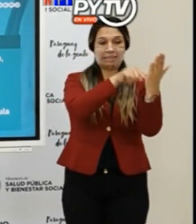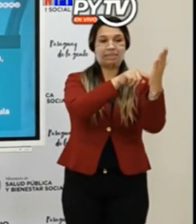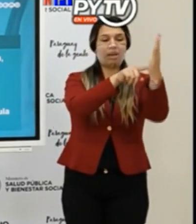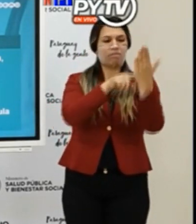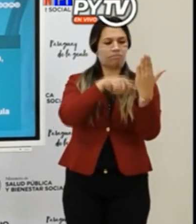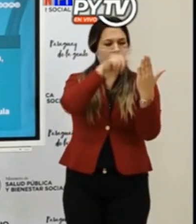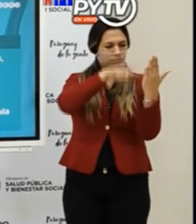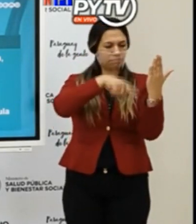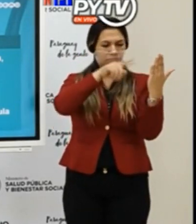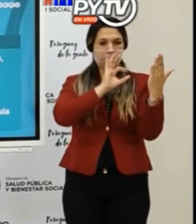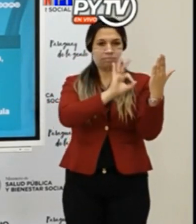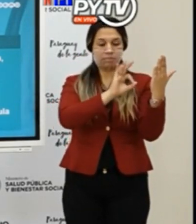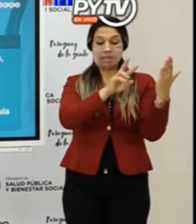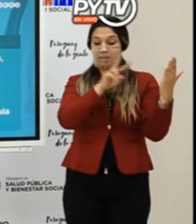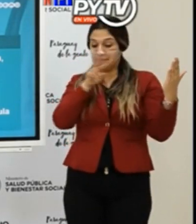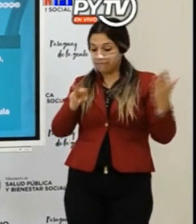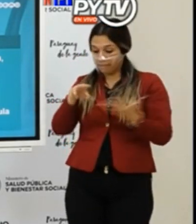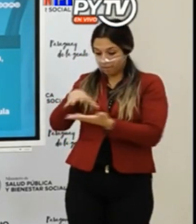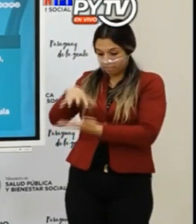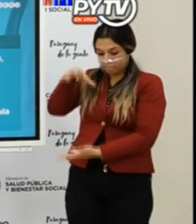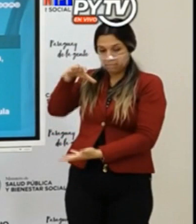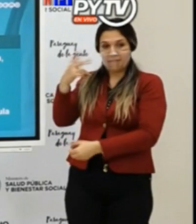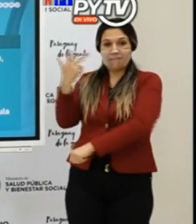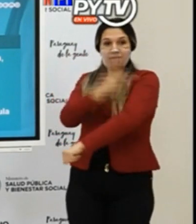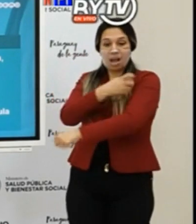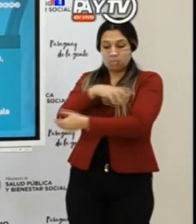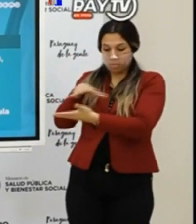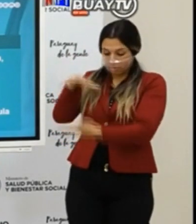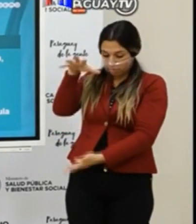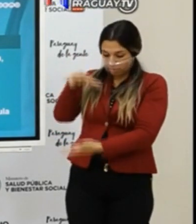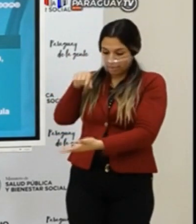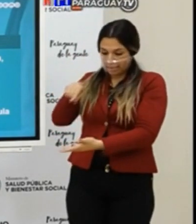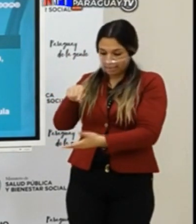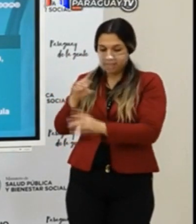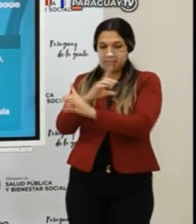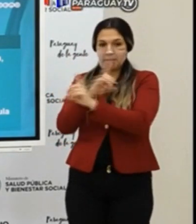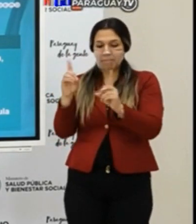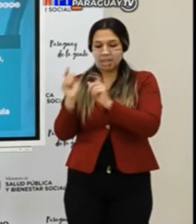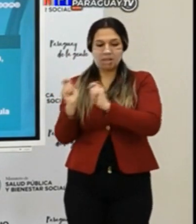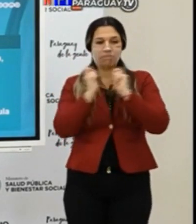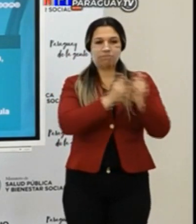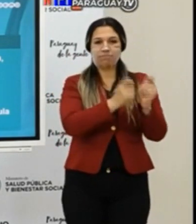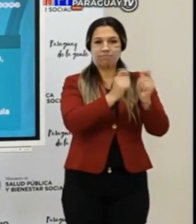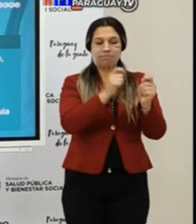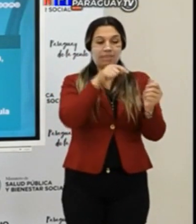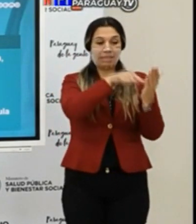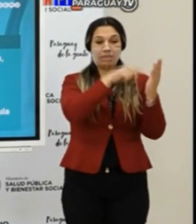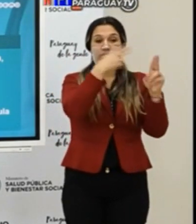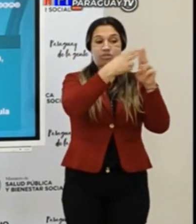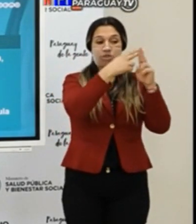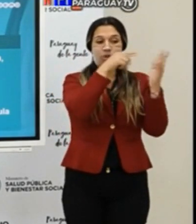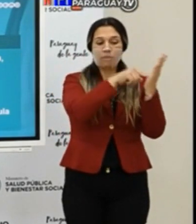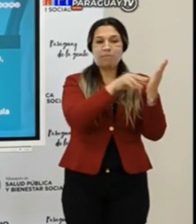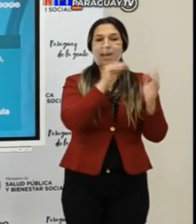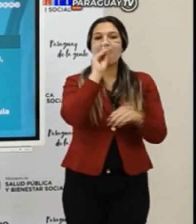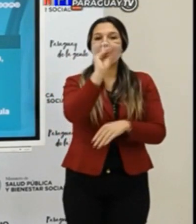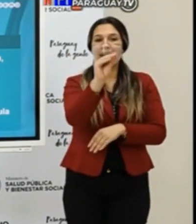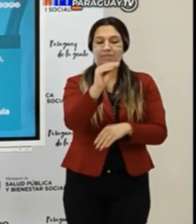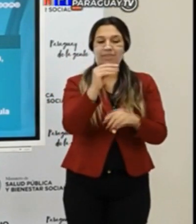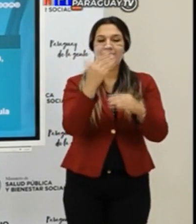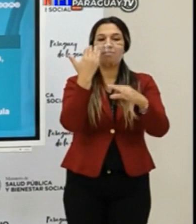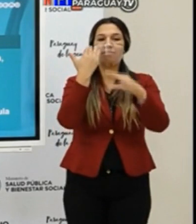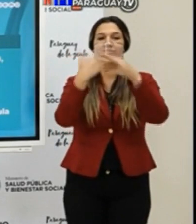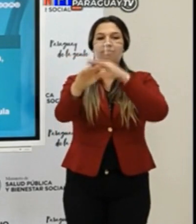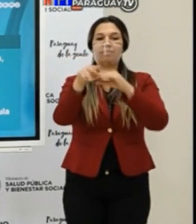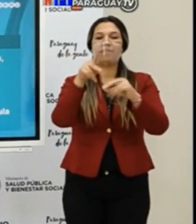vacunas y capacidad del mismo agendar a estas personas y este agendamiento es el que recibirán